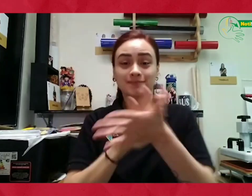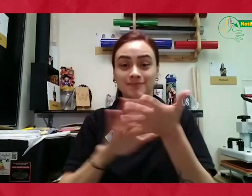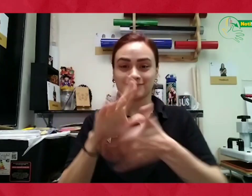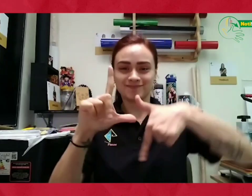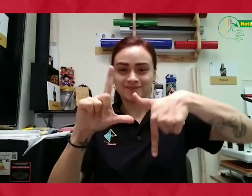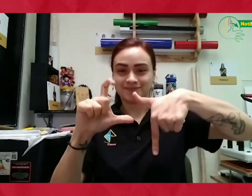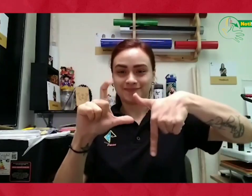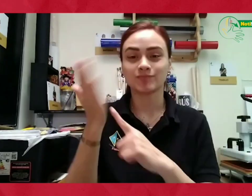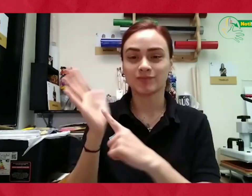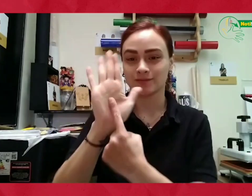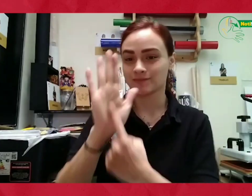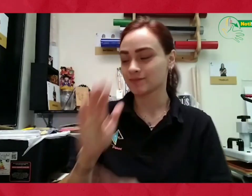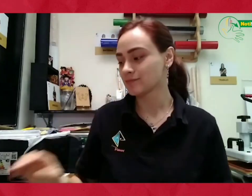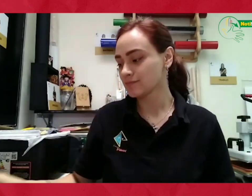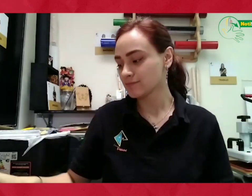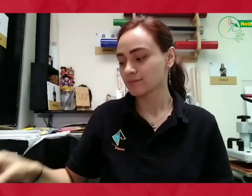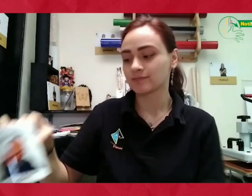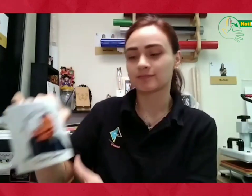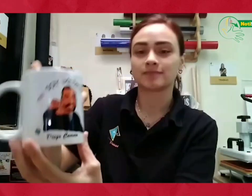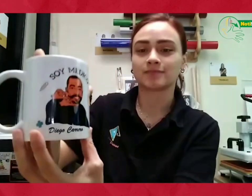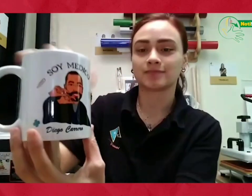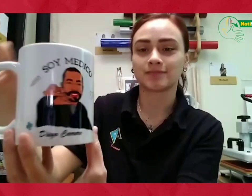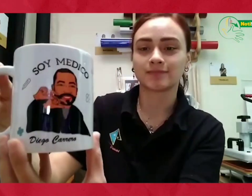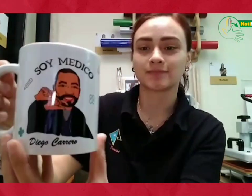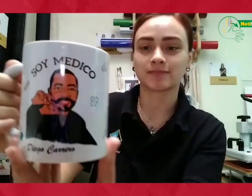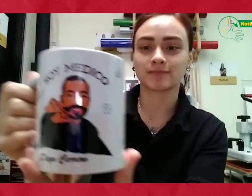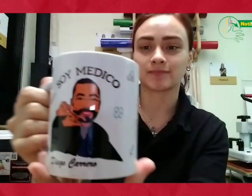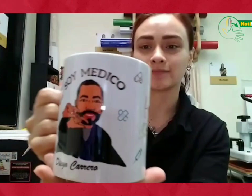La seña de mi negocio es esta y quiero mostrarle algunos de mis productos.